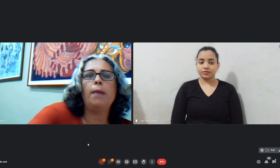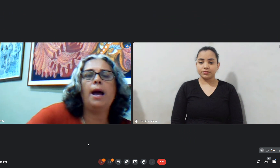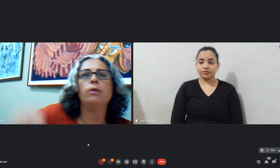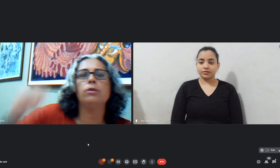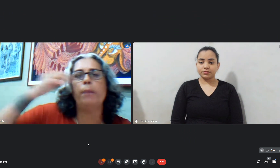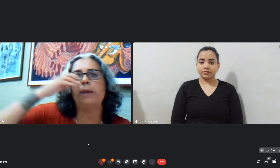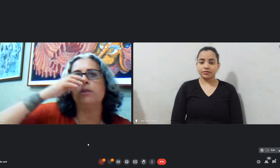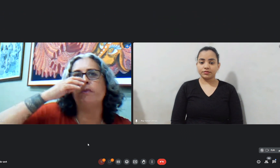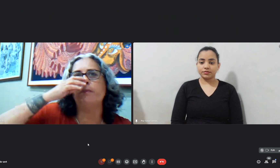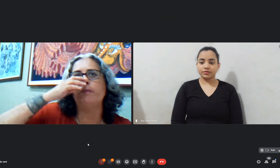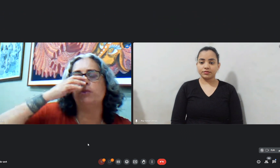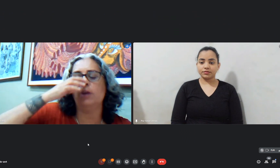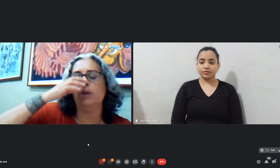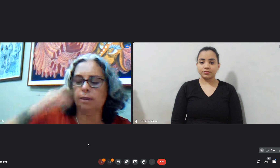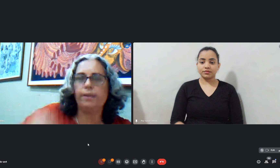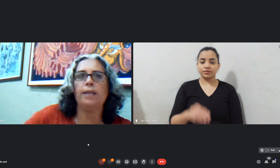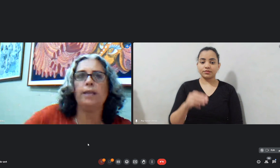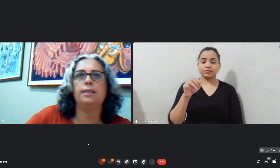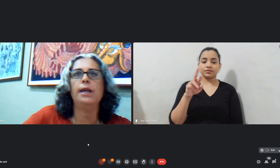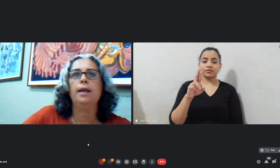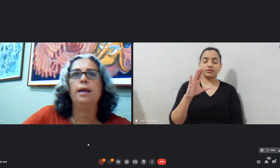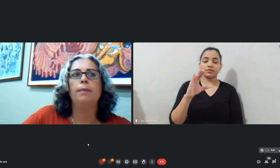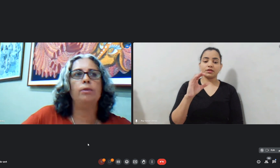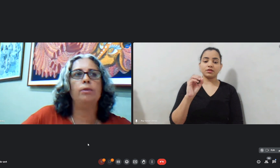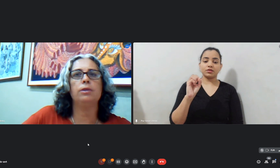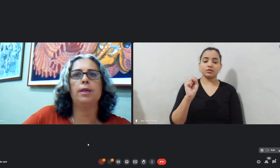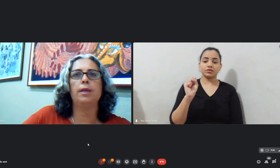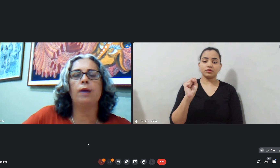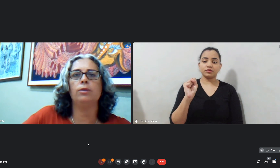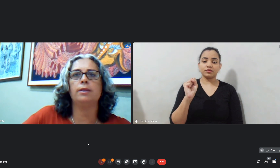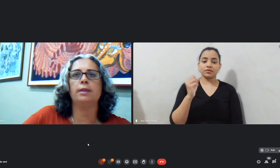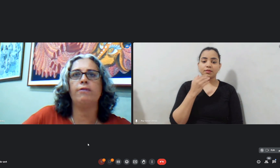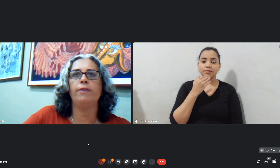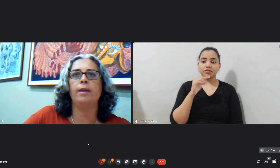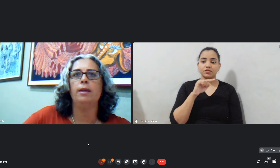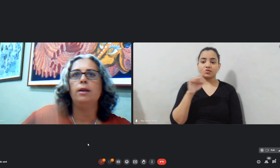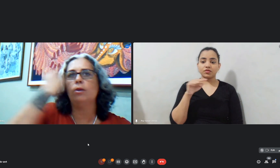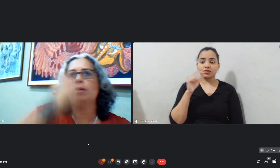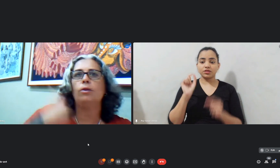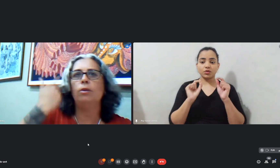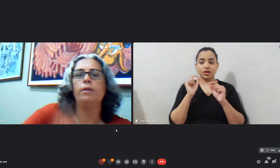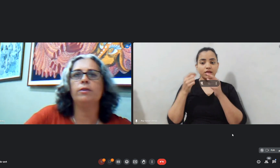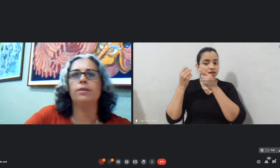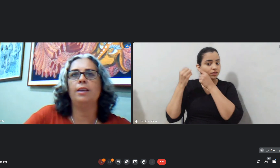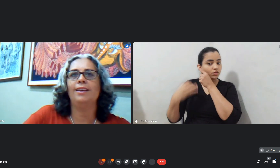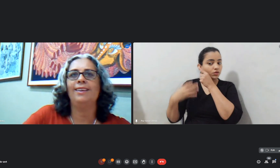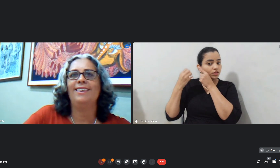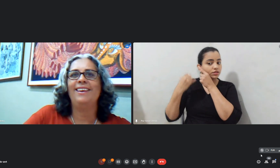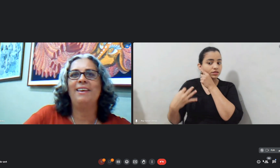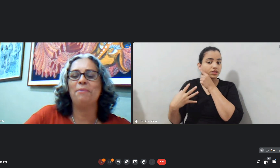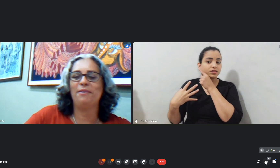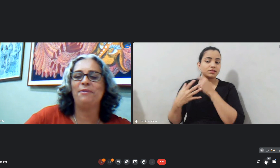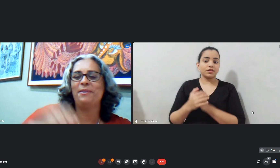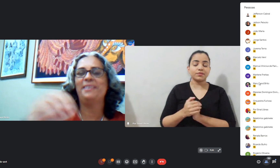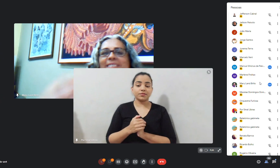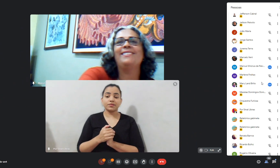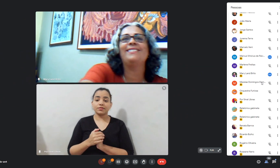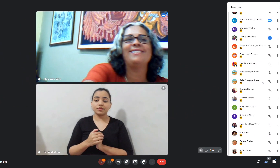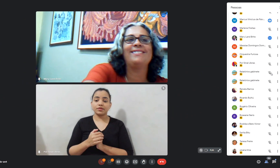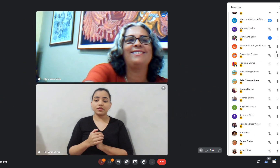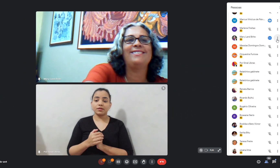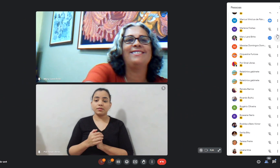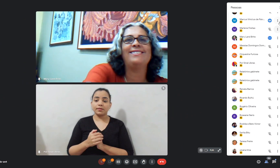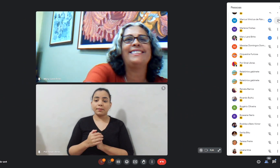Marcos eu peço por favor só uma finalidade para o Cialdo descrever como que você é por favor